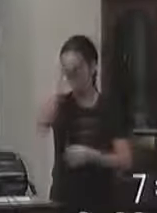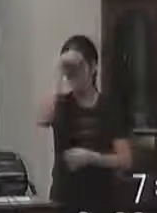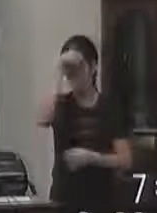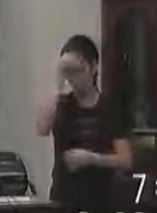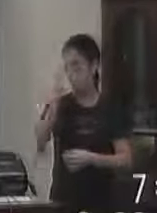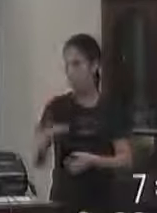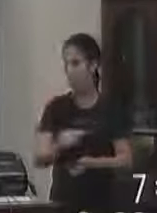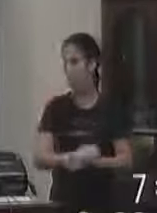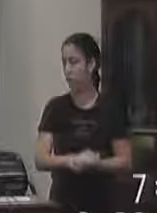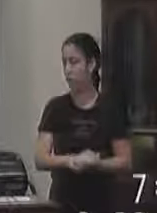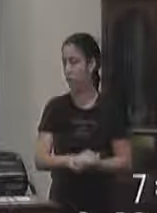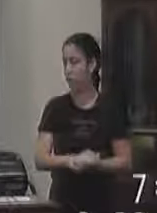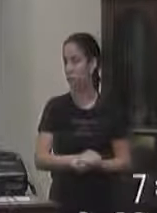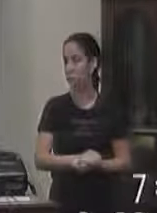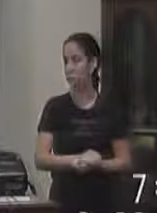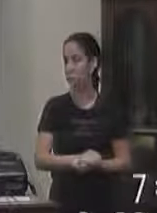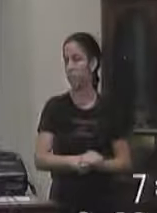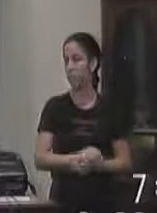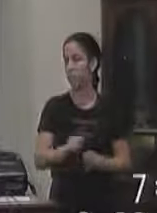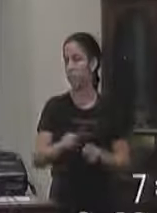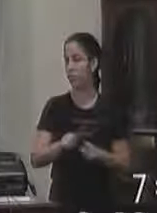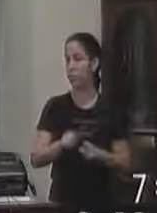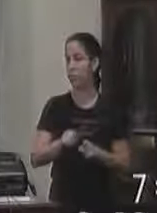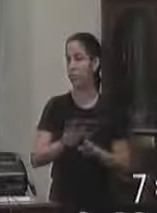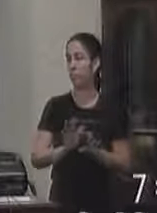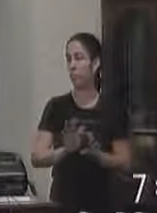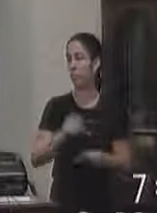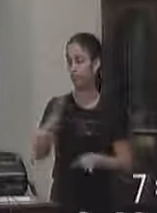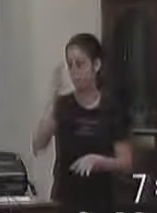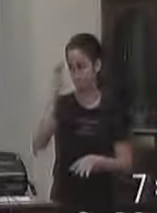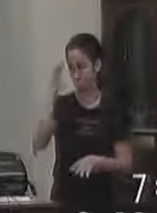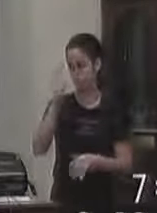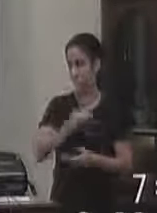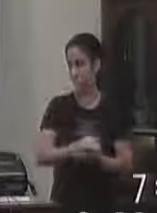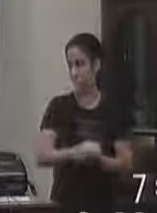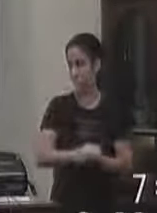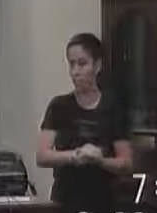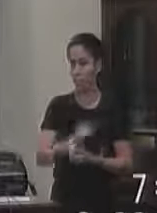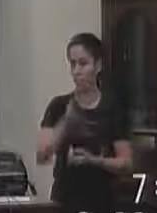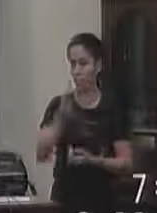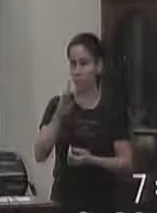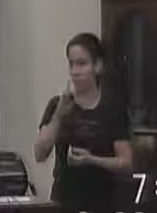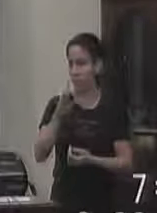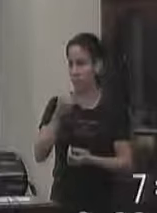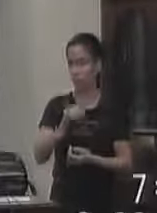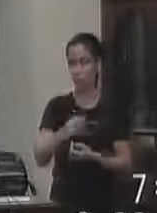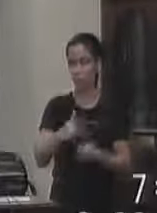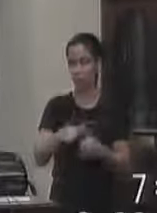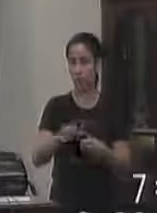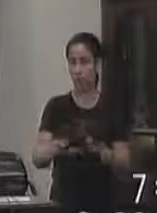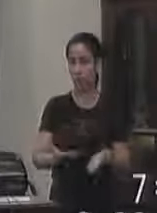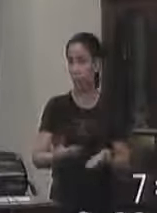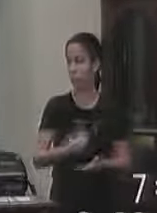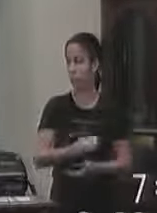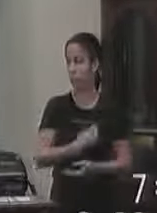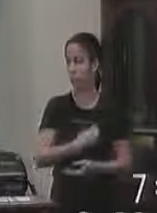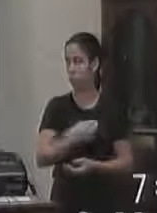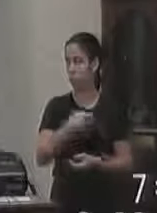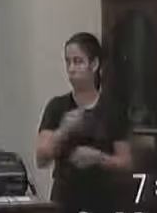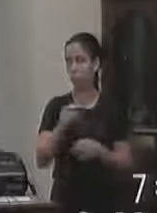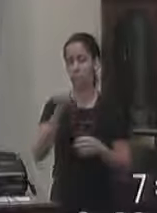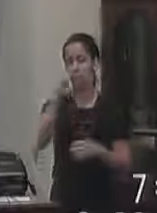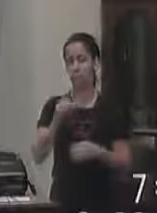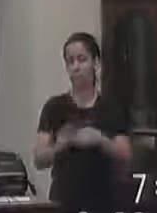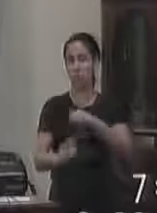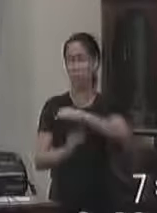municipal mas principalmente agradecer ao Beto aqui hoje presente diretor do CIMI Valença